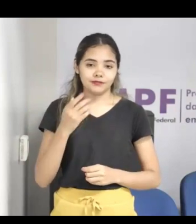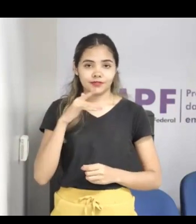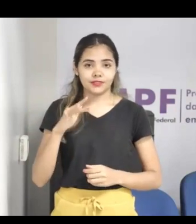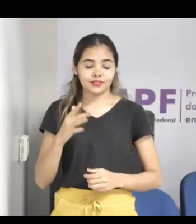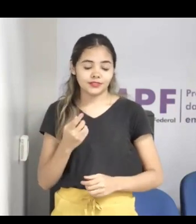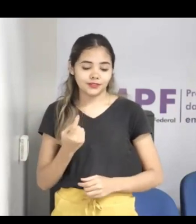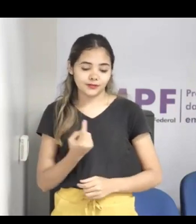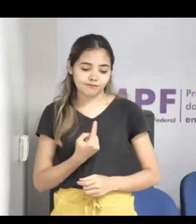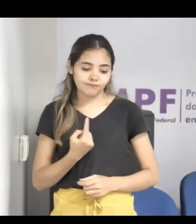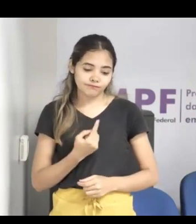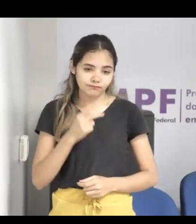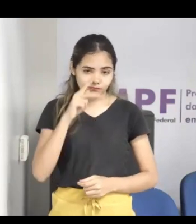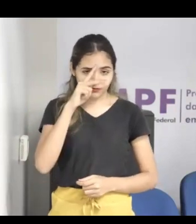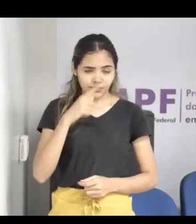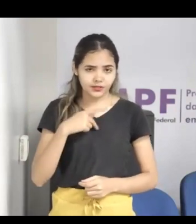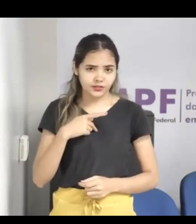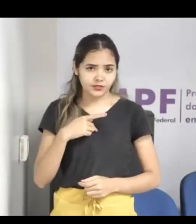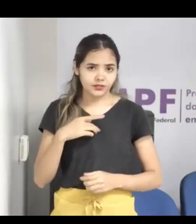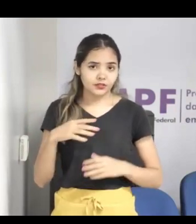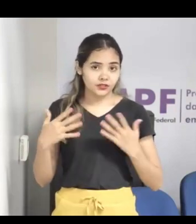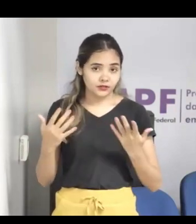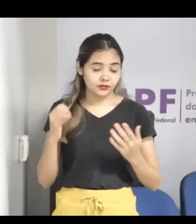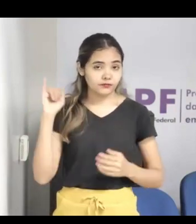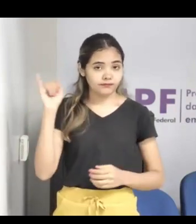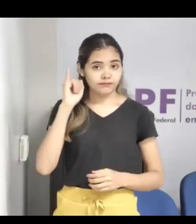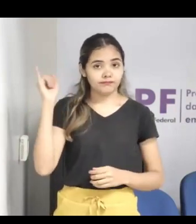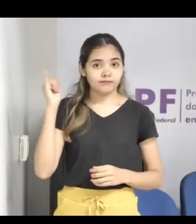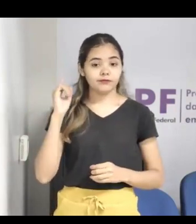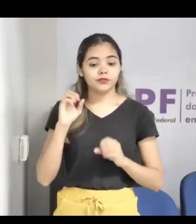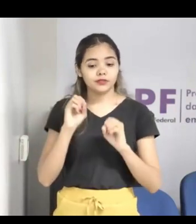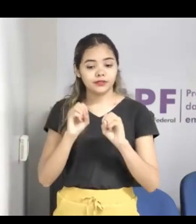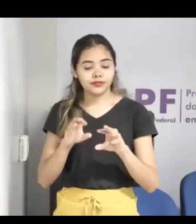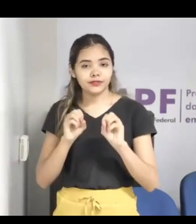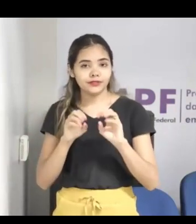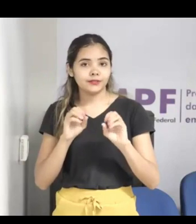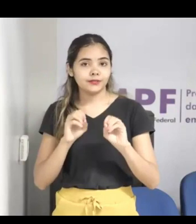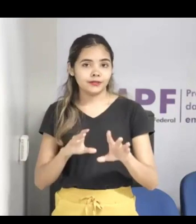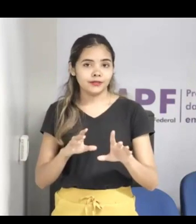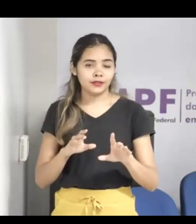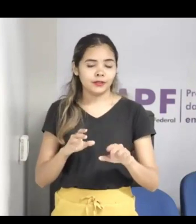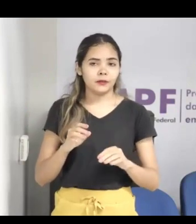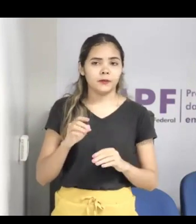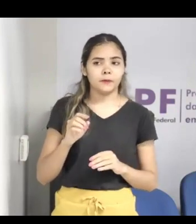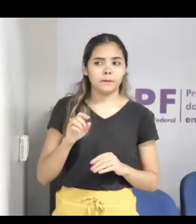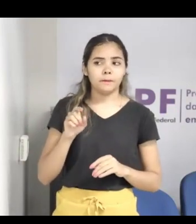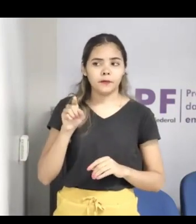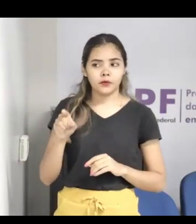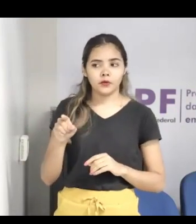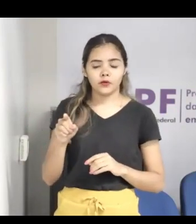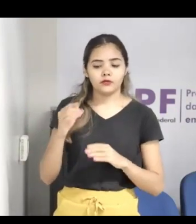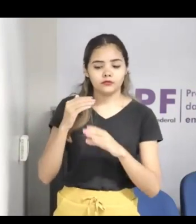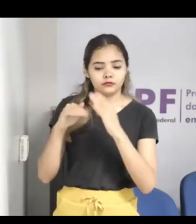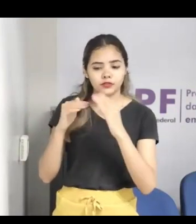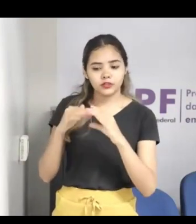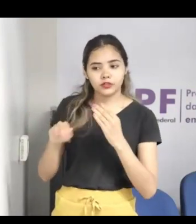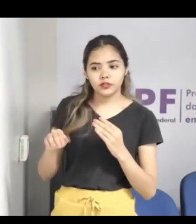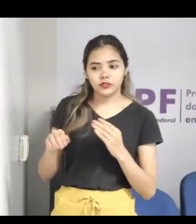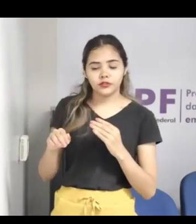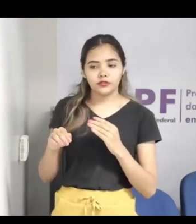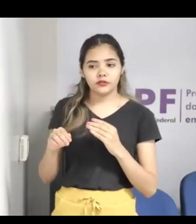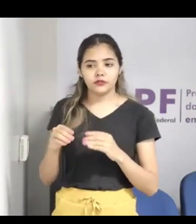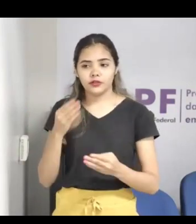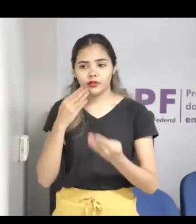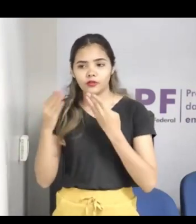antigo, não converse com estranhos, não mande informações pessoais para estranhos, não fala onde você estuda, não fala onde seu pai e sua mãe